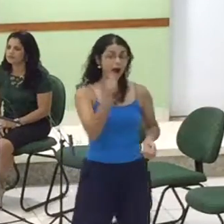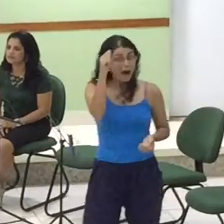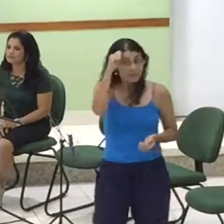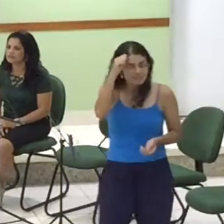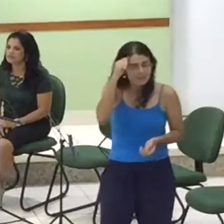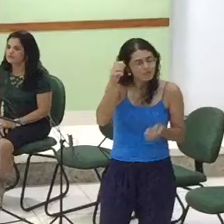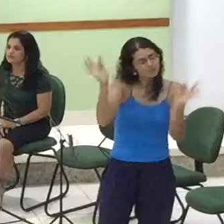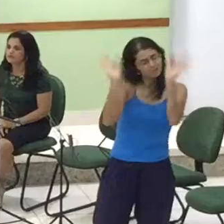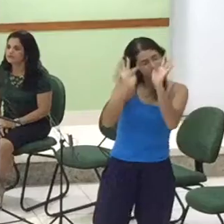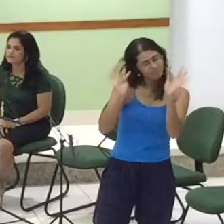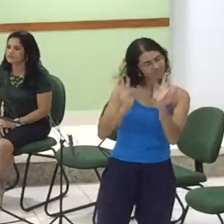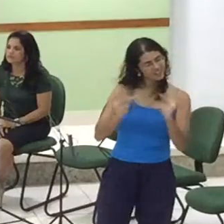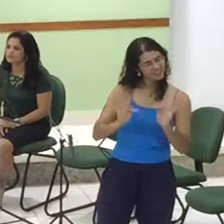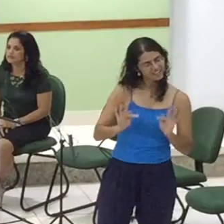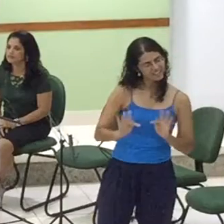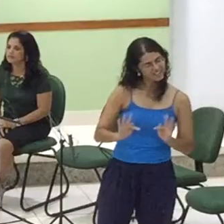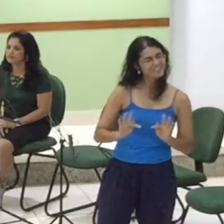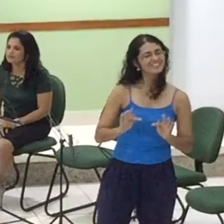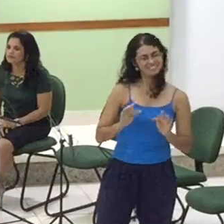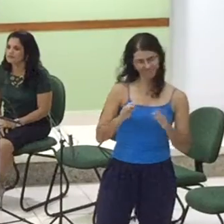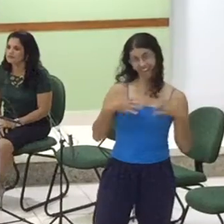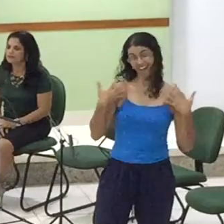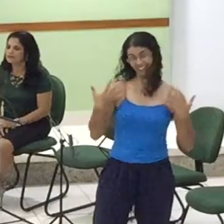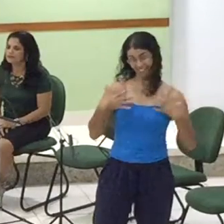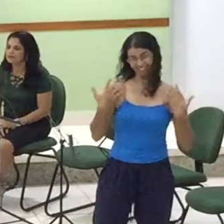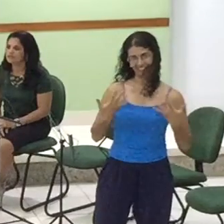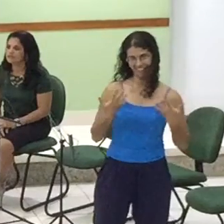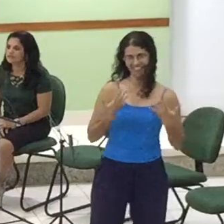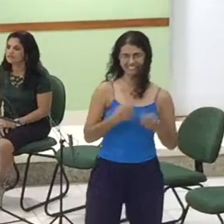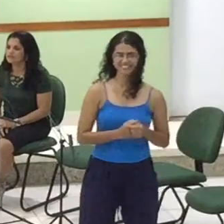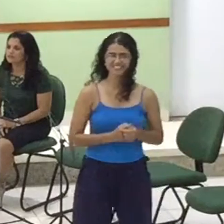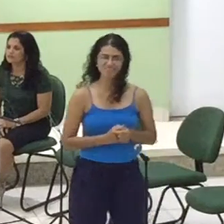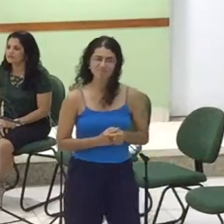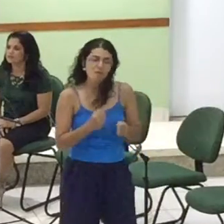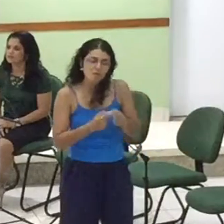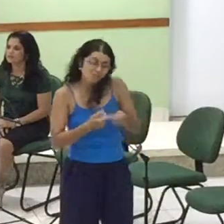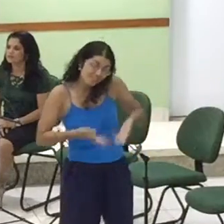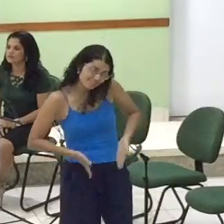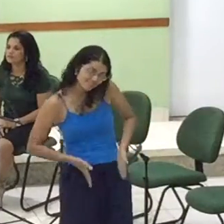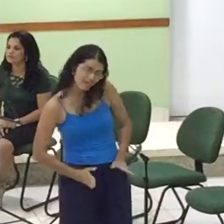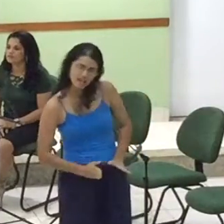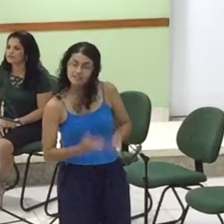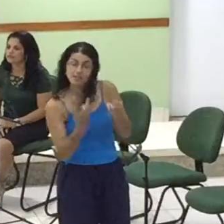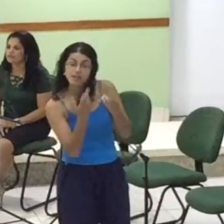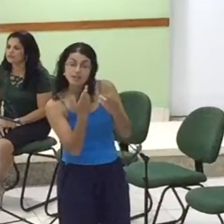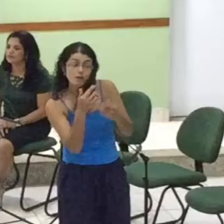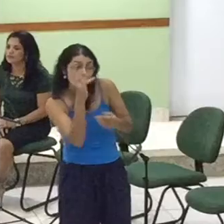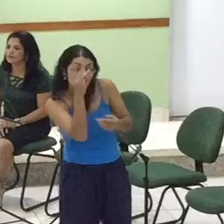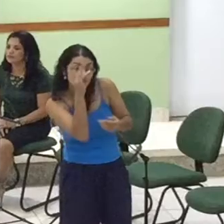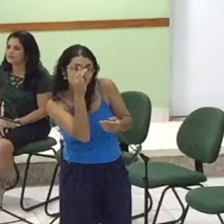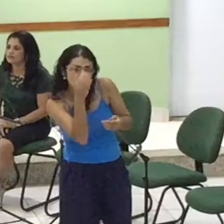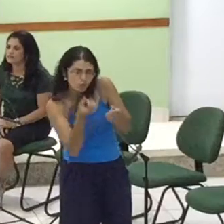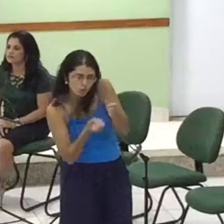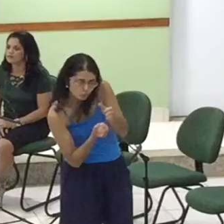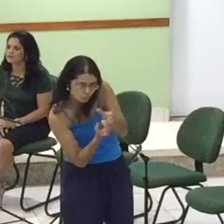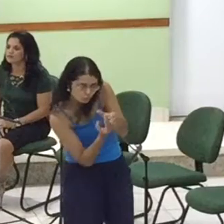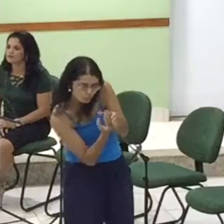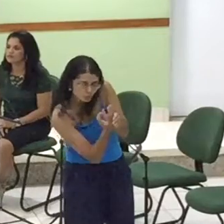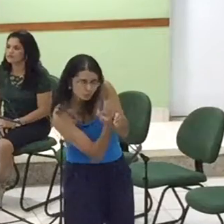flores Subir e tornou o seu viver Ela nasce e floresce Para o mundo trazer O seu doce perfume